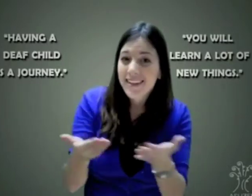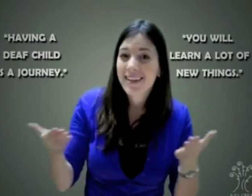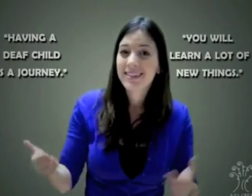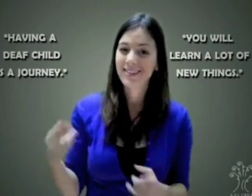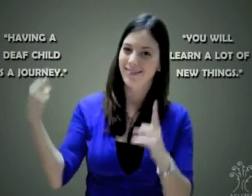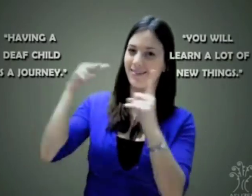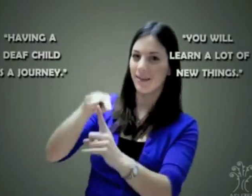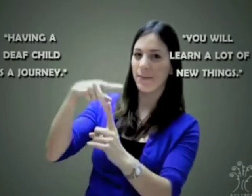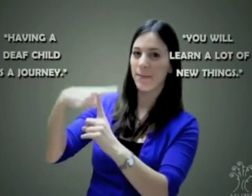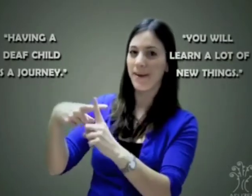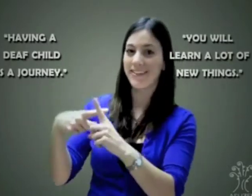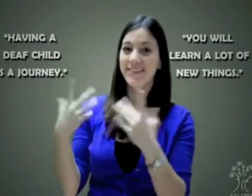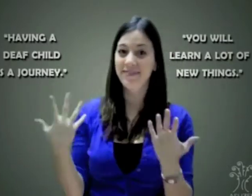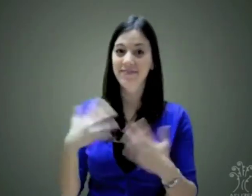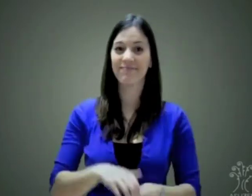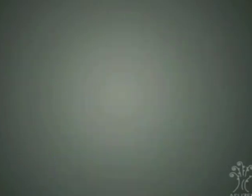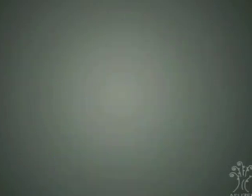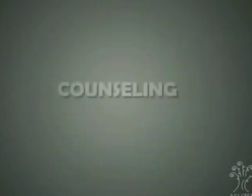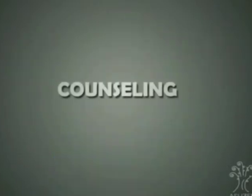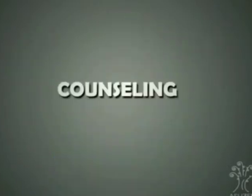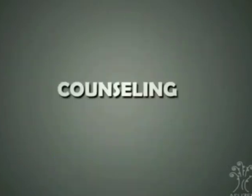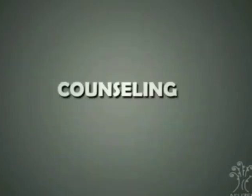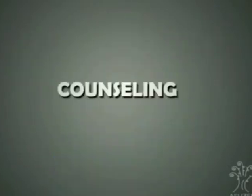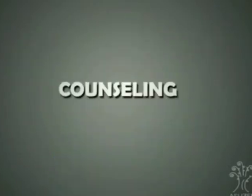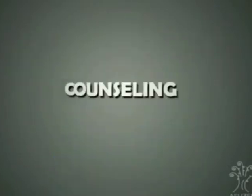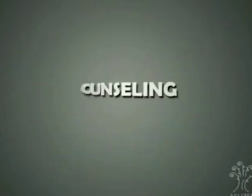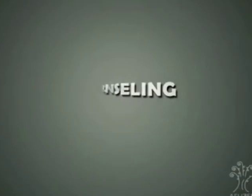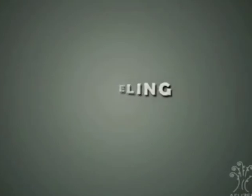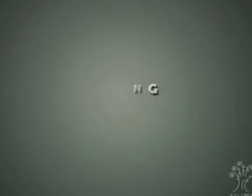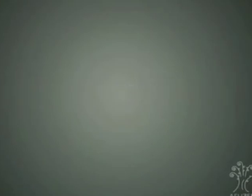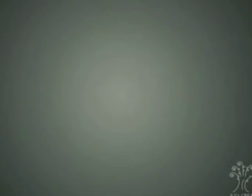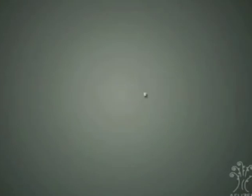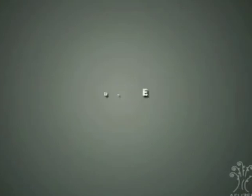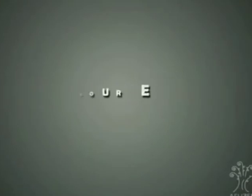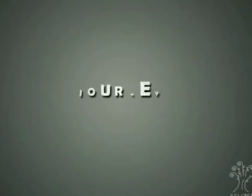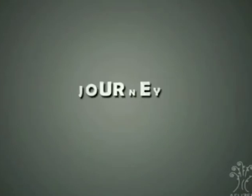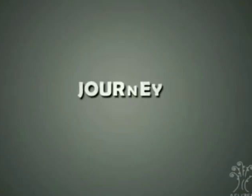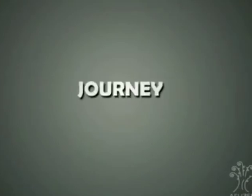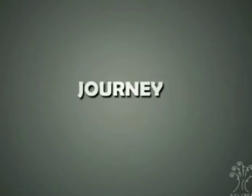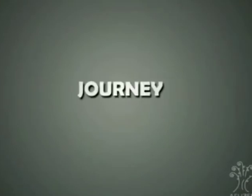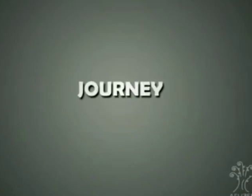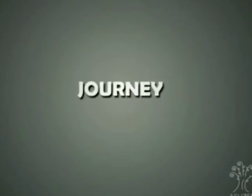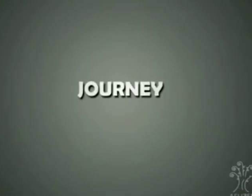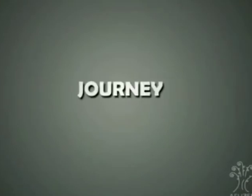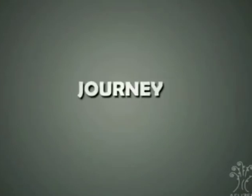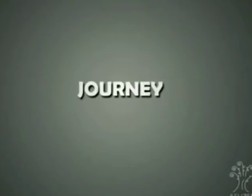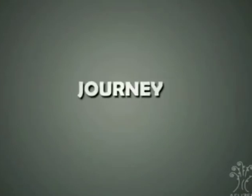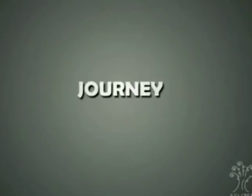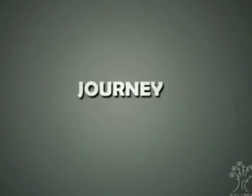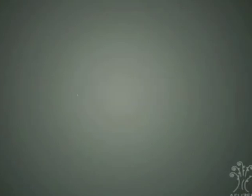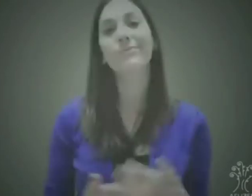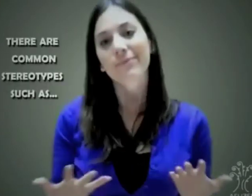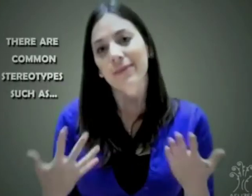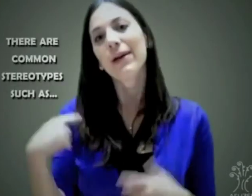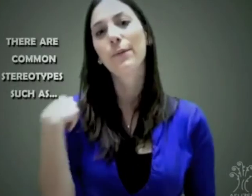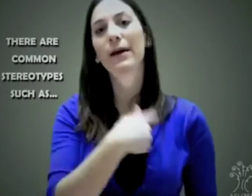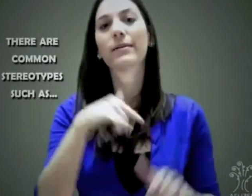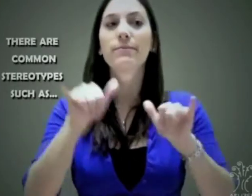sordo es un viaje y una experiencia y ustedes aprenderán muchas cosas nuevas. Es una manera más positiva. Muchas